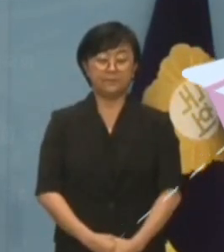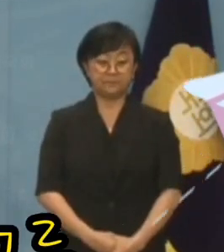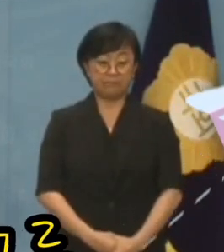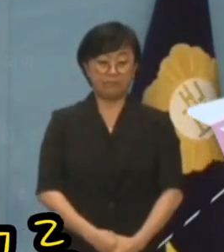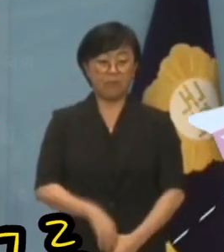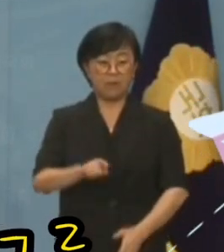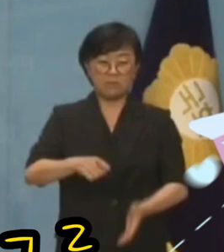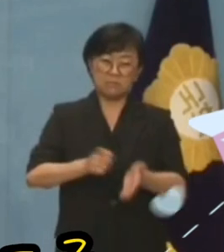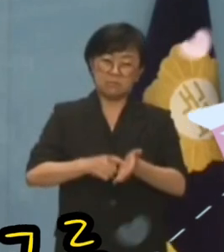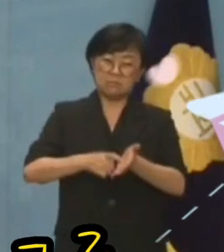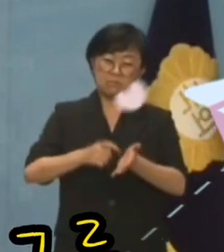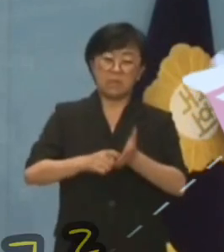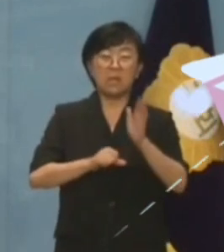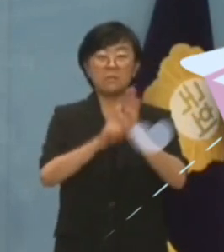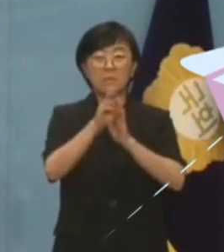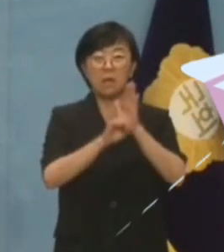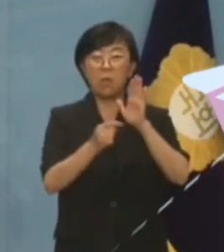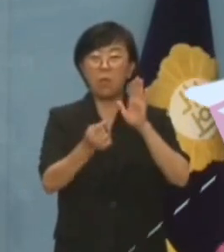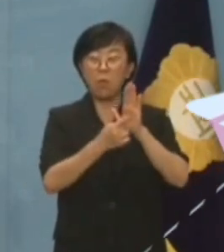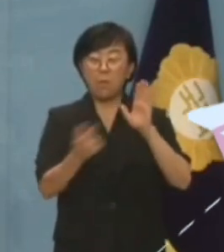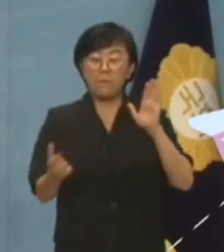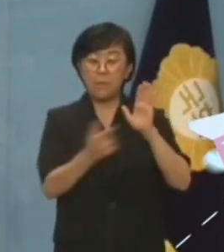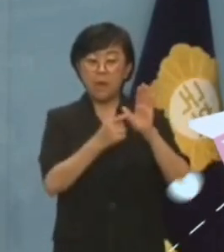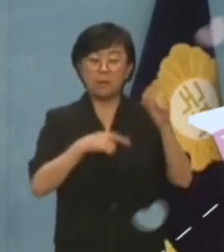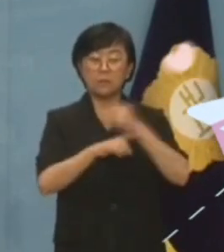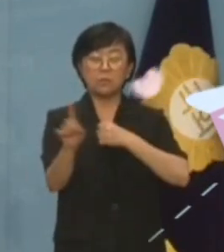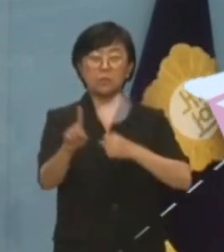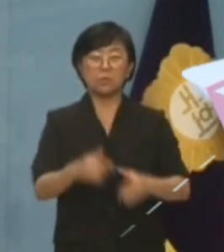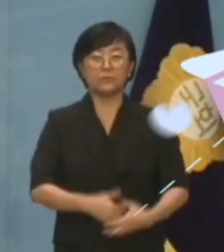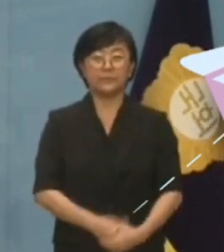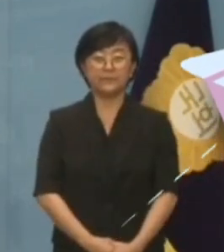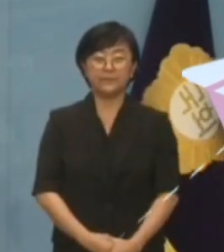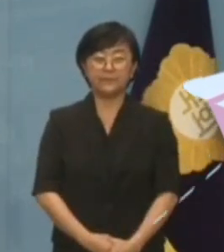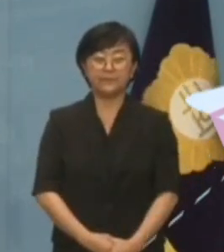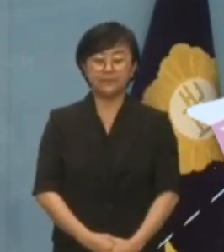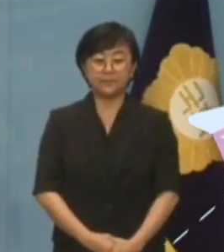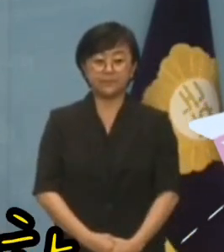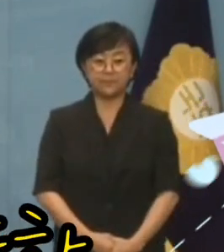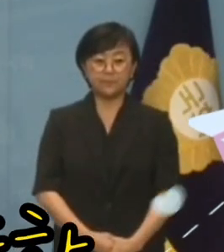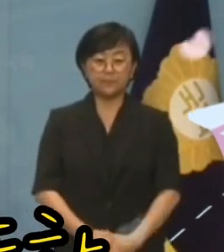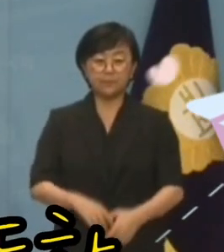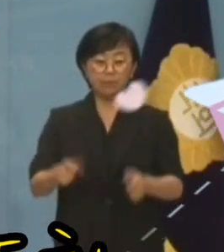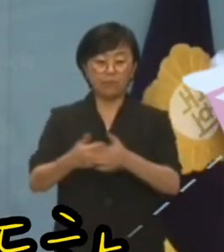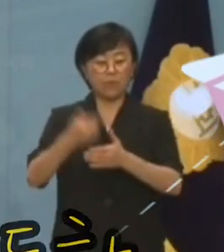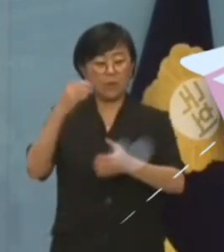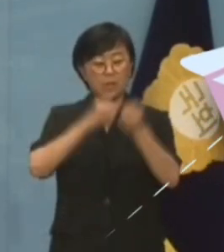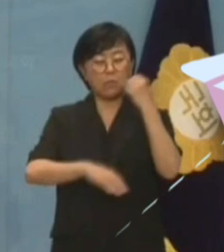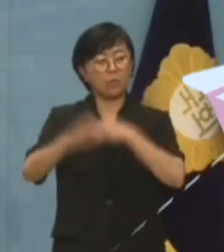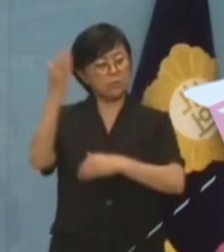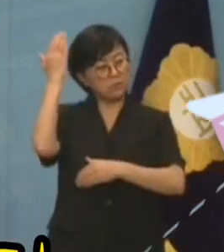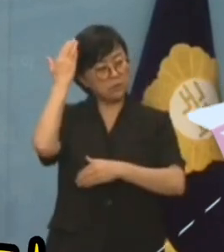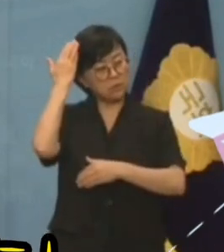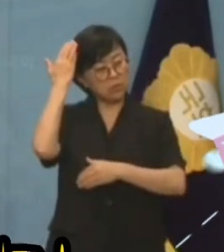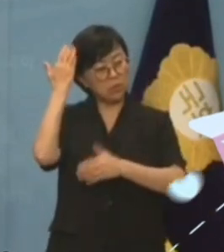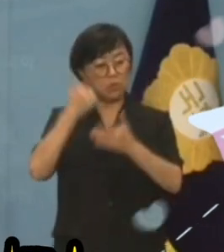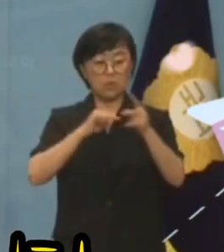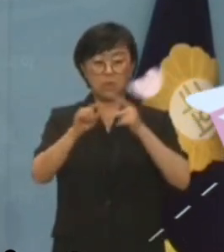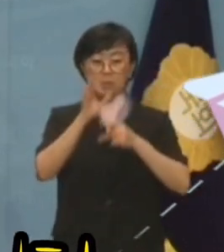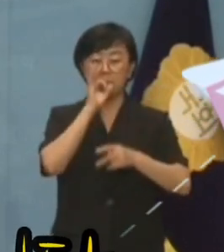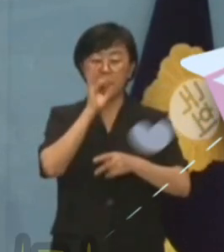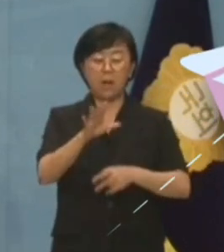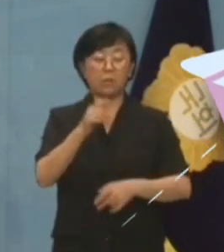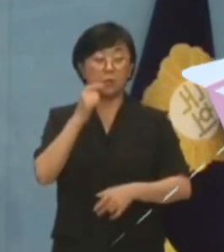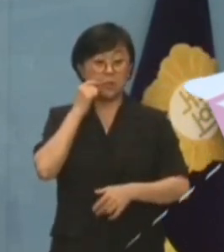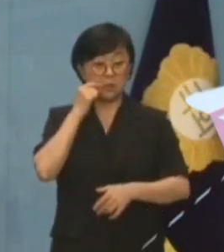이렇게 서둘러 입찰 공고를 낸 이유가 무엇입니까? 관례나 상식으로도 납득할 수 없는 적극